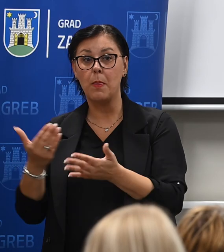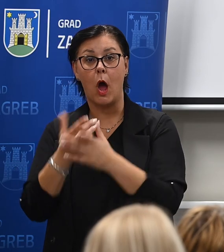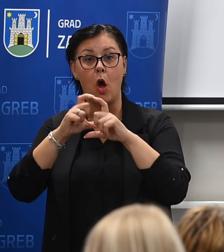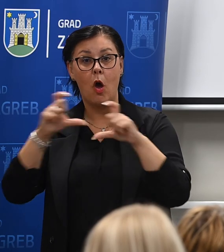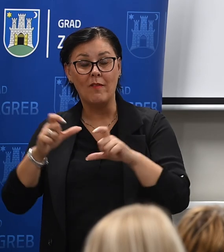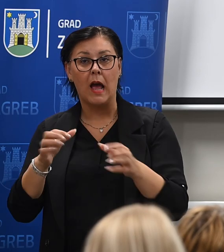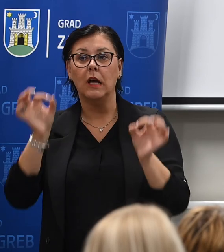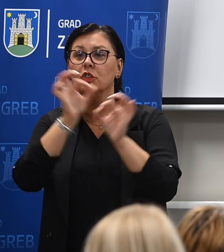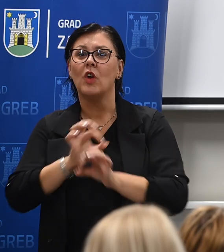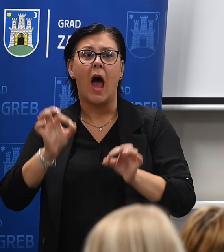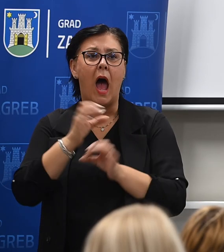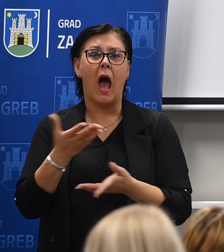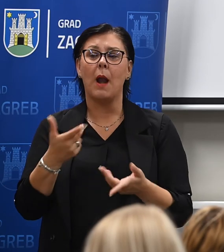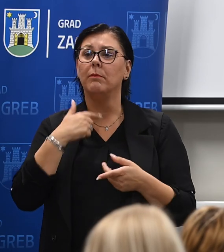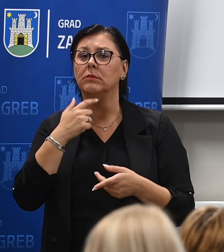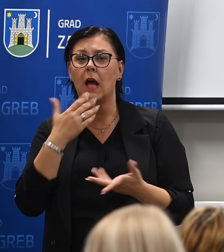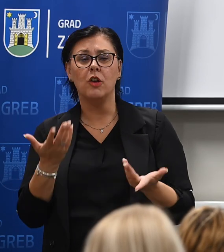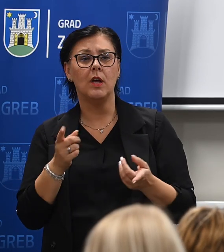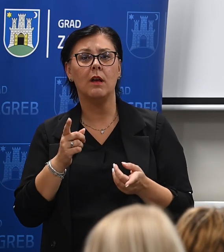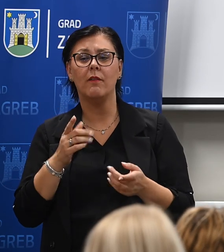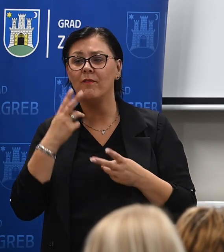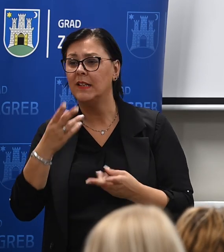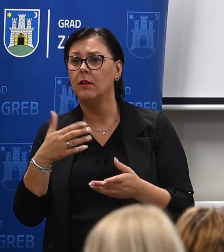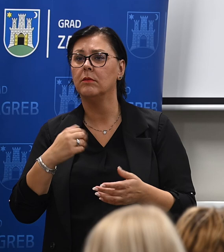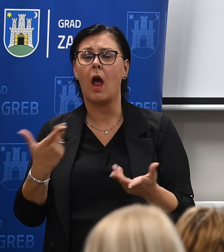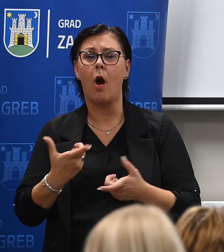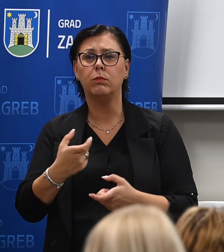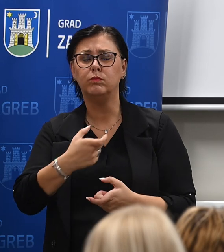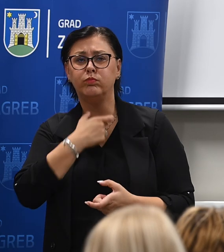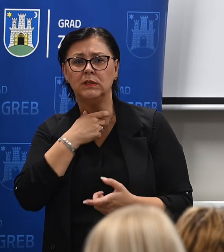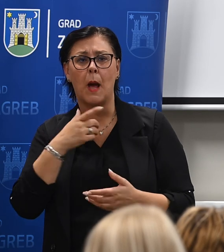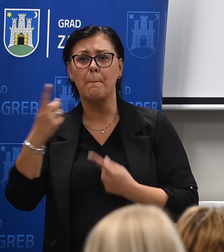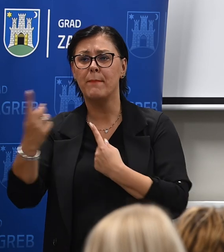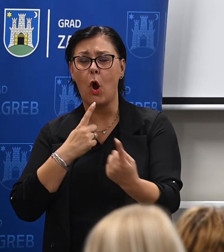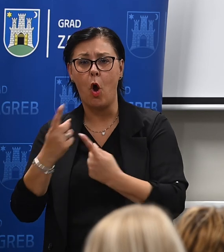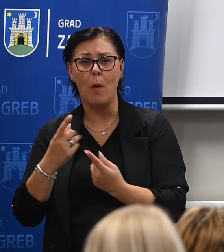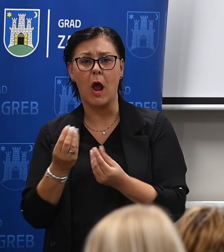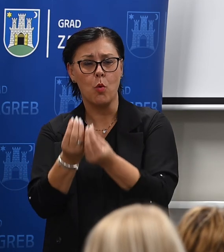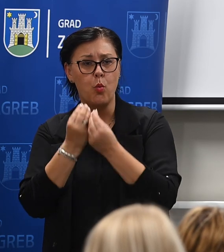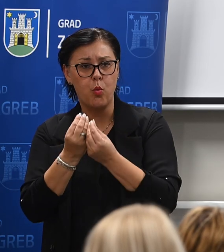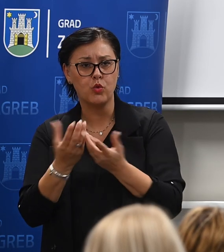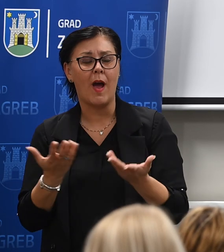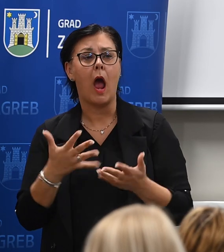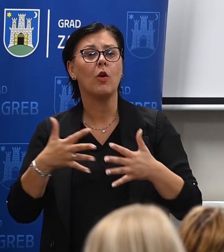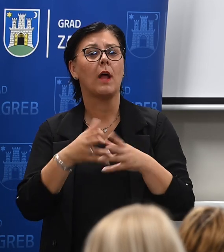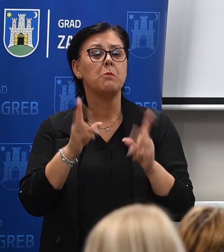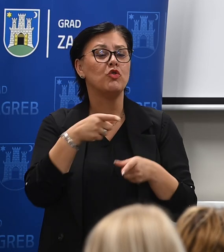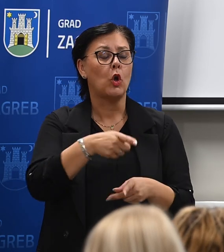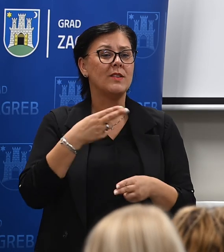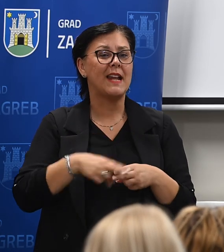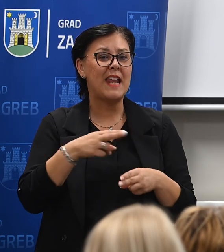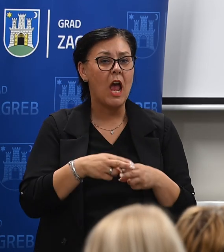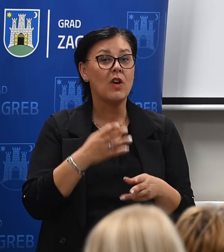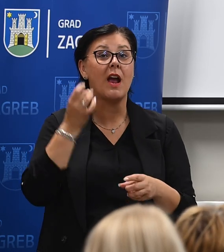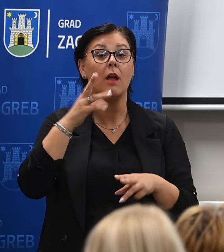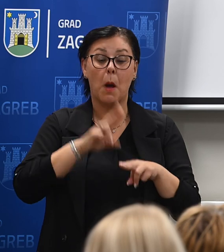sad zade žale na prometni čepovi. Kako će grad u budućnosti doskočiti nakon što s problemih, kada sve te novogradnje budu